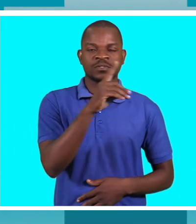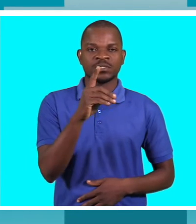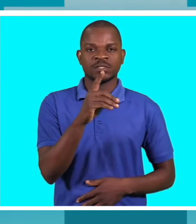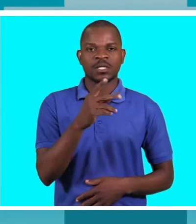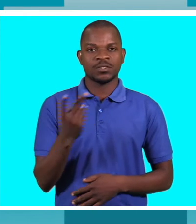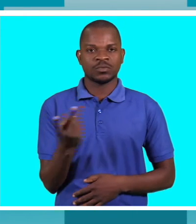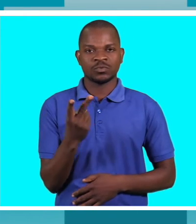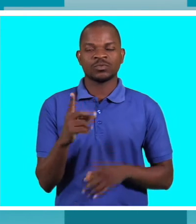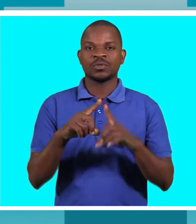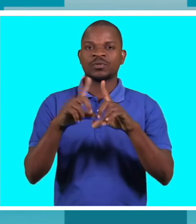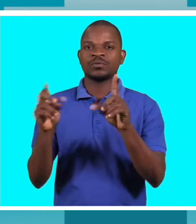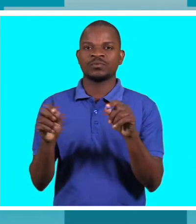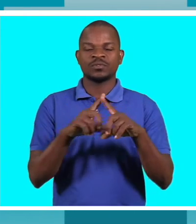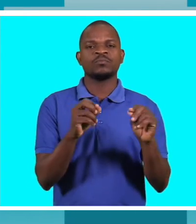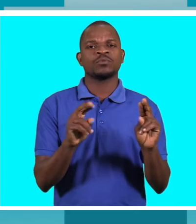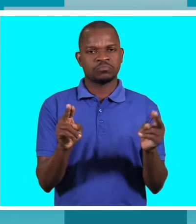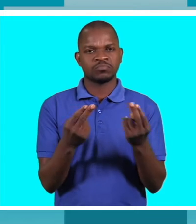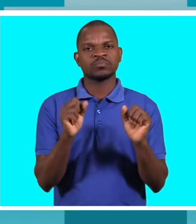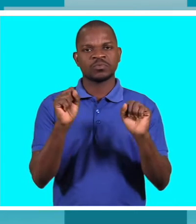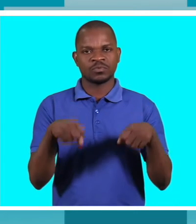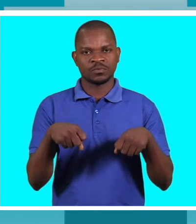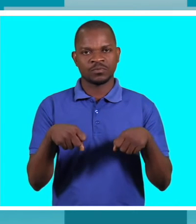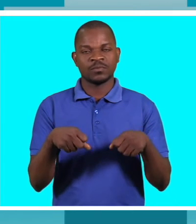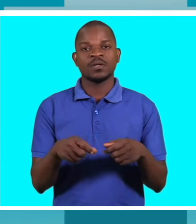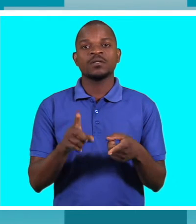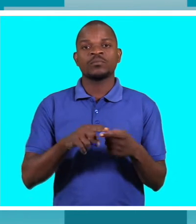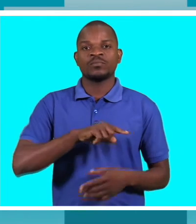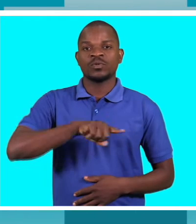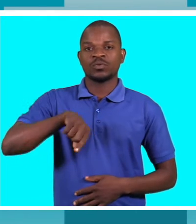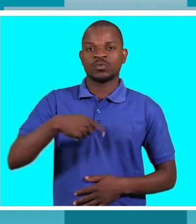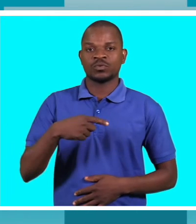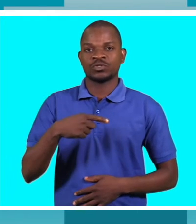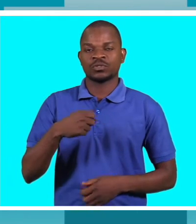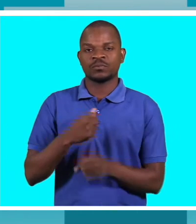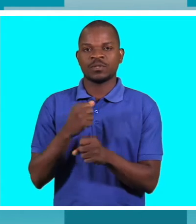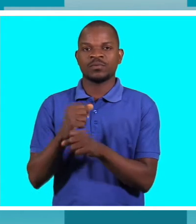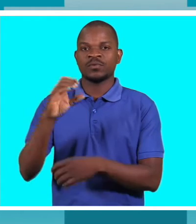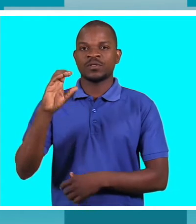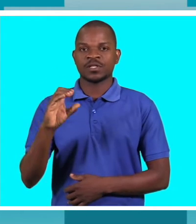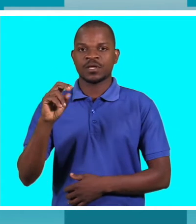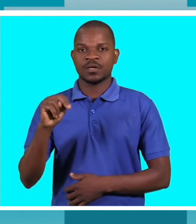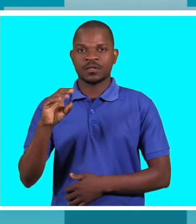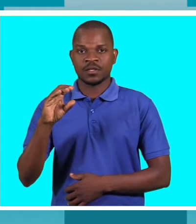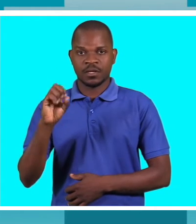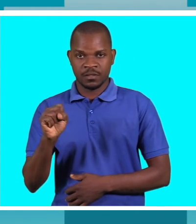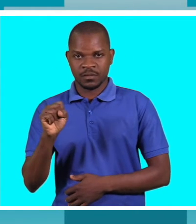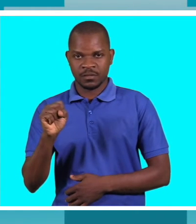referir que são temas da atualidade. Nós, como o Conselho Nacional de Combate a SIDA, dizer que